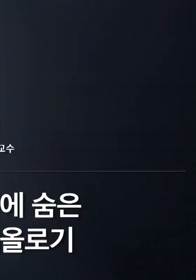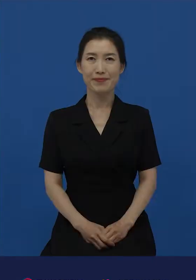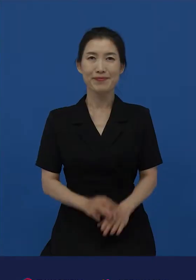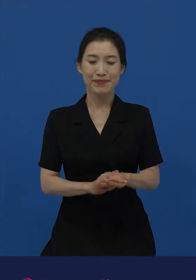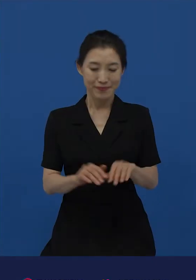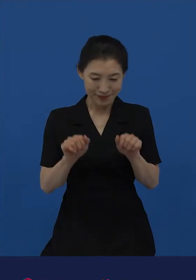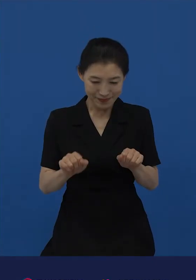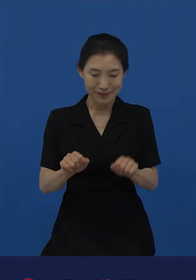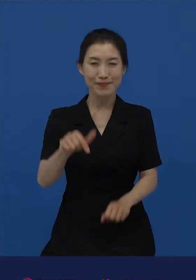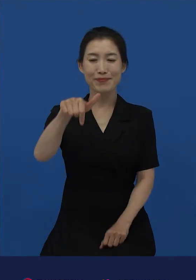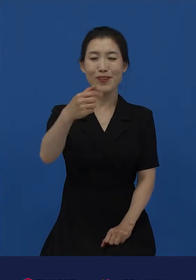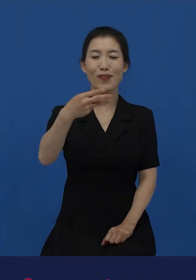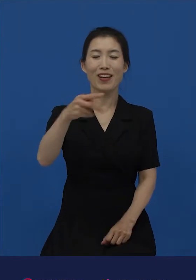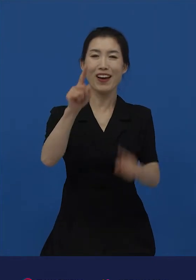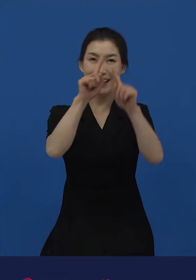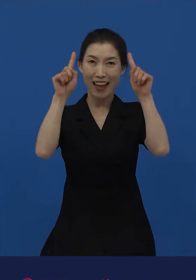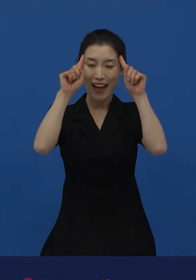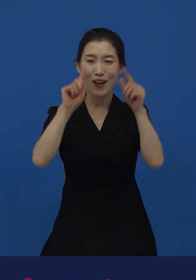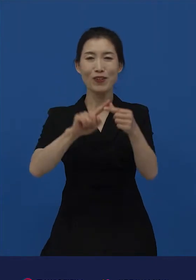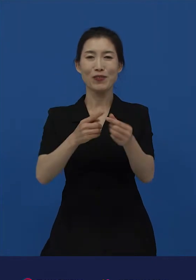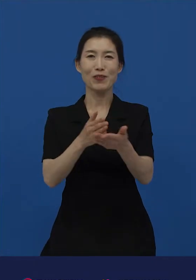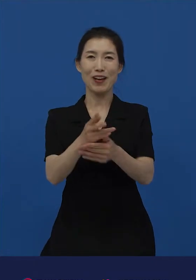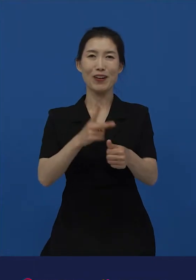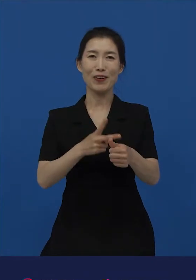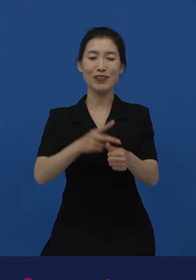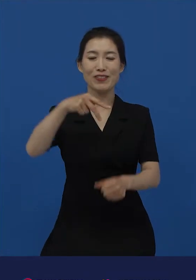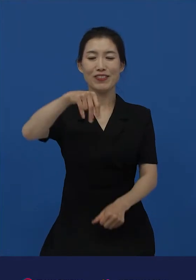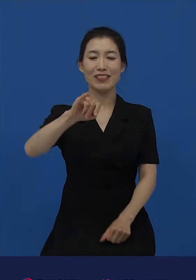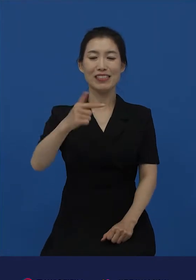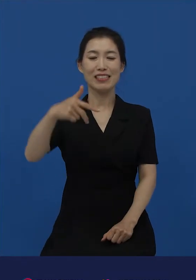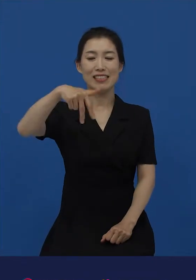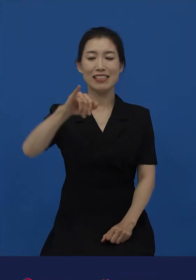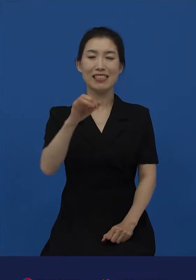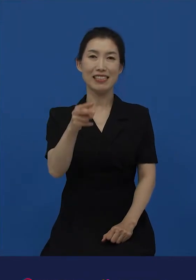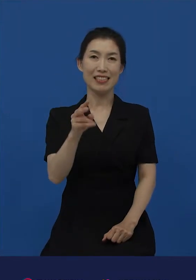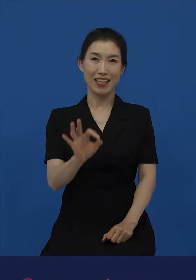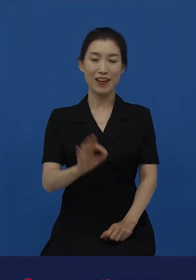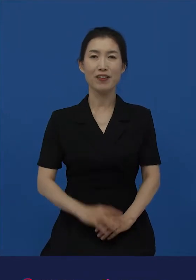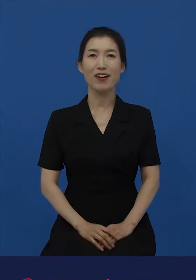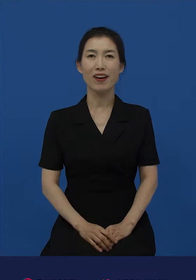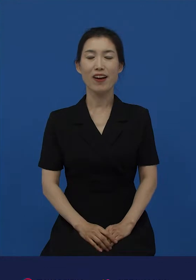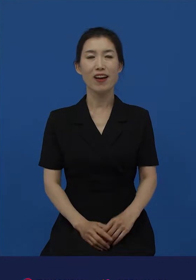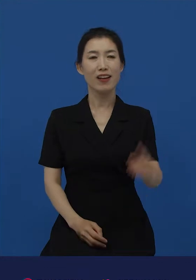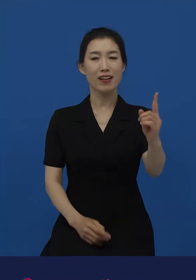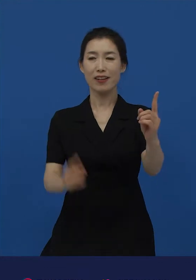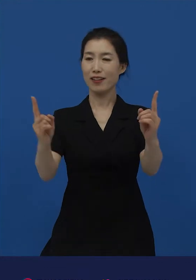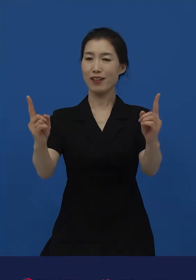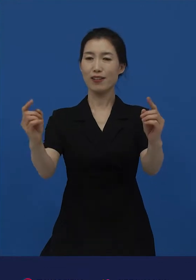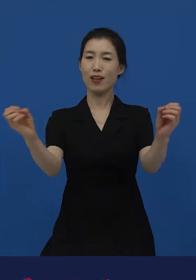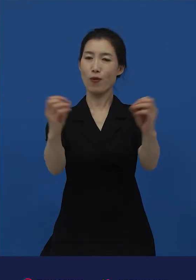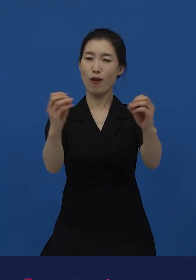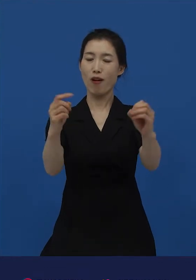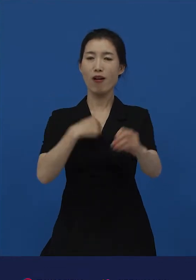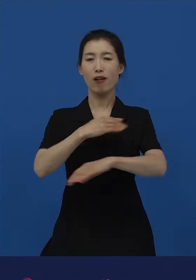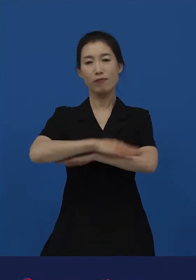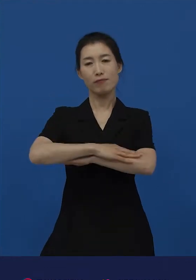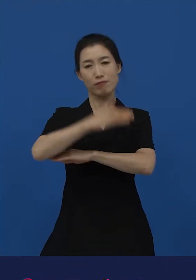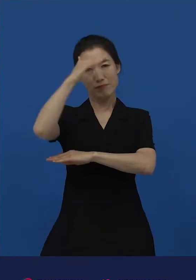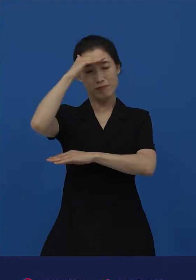안녕하세요 고려대학교 국어공문학과 교수 신지영입니다. 관찰자 시점이 되면 평소에 보이지 않던 것들이 보이게